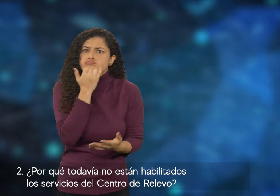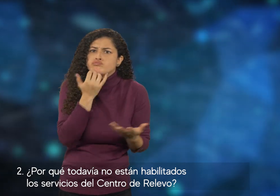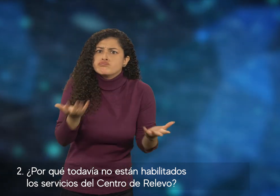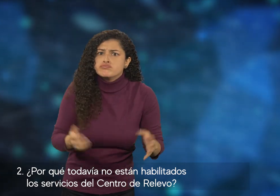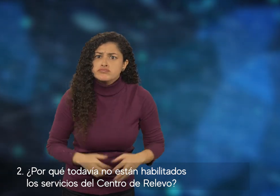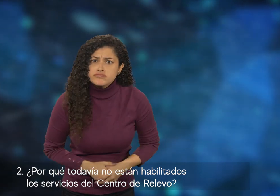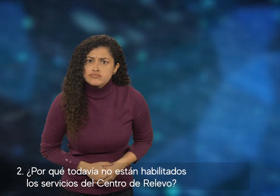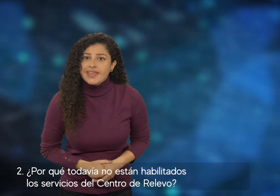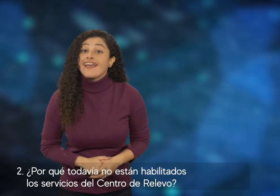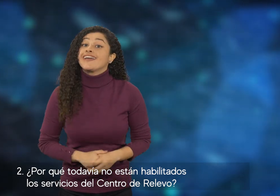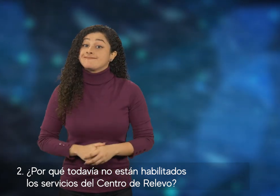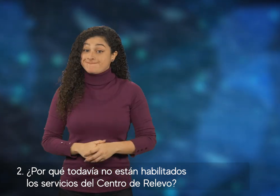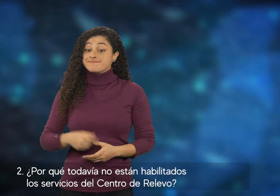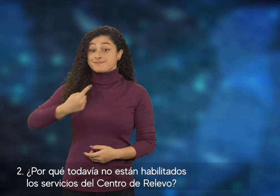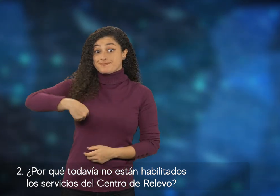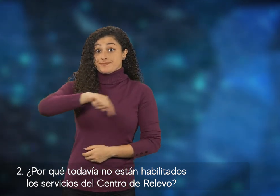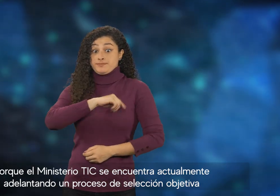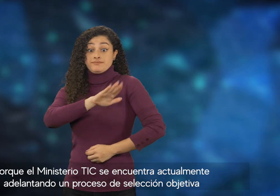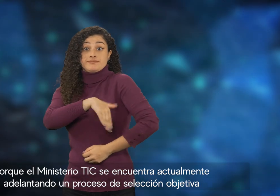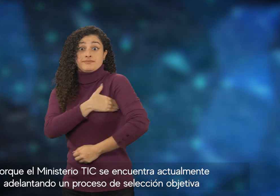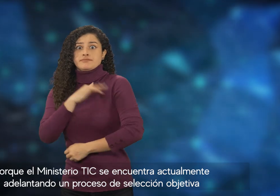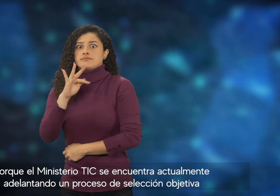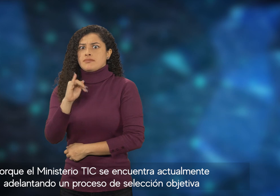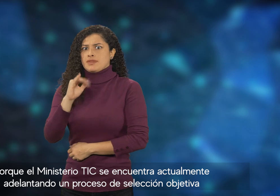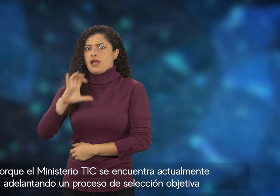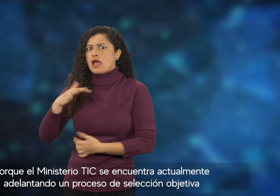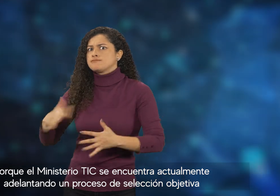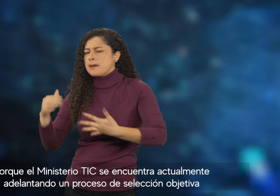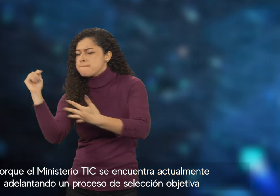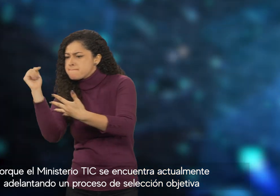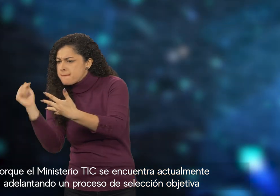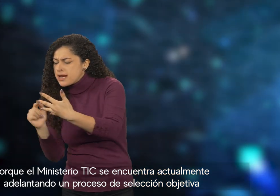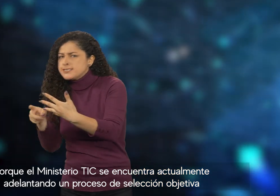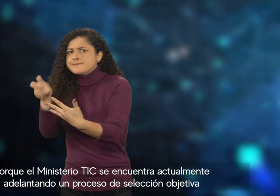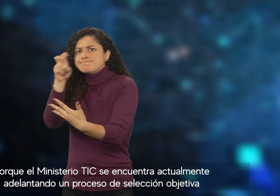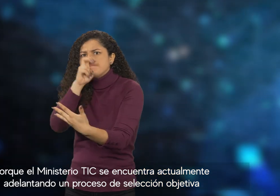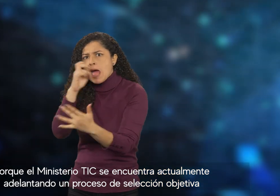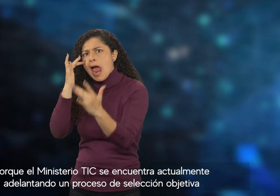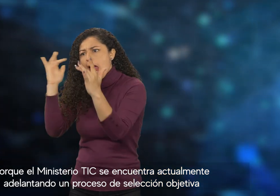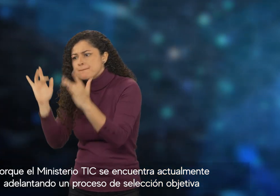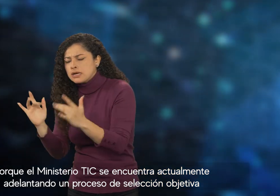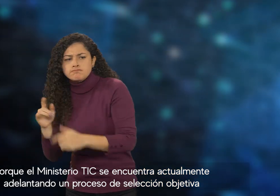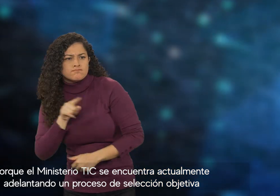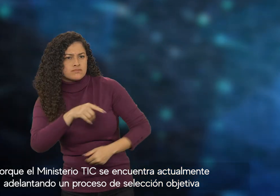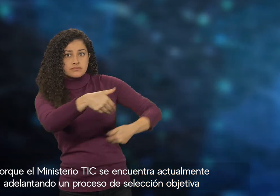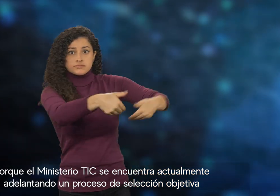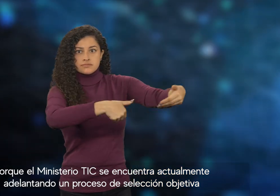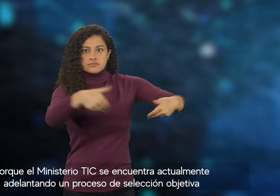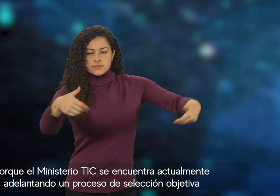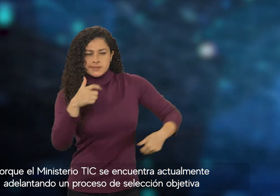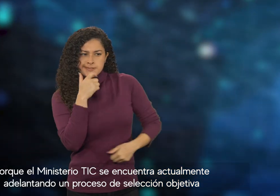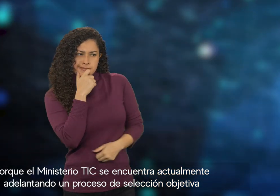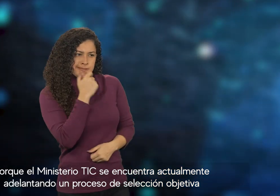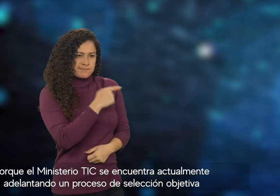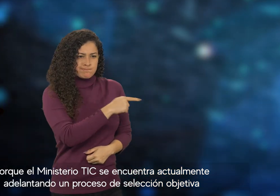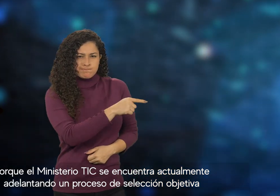los servicios del centro de relevo? Porque el Ministerio TIC se encuentra actualmente adelantando un proceso de selección